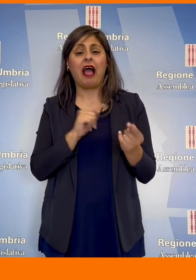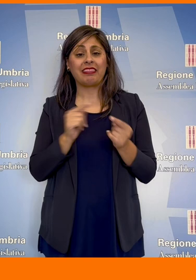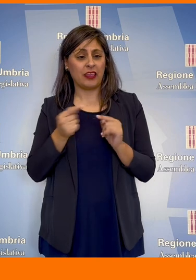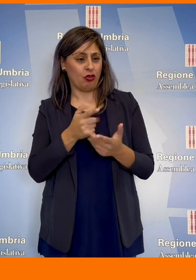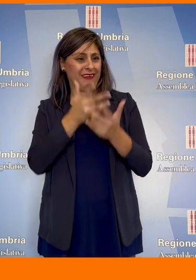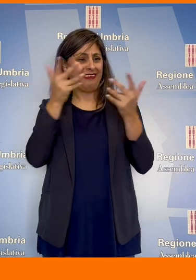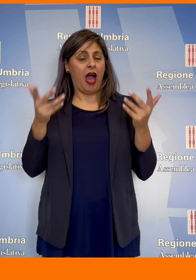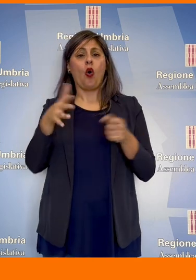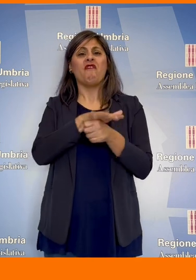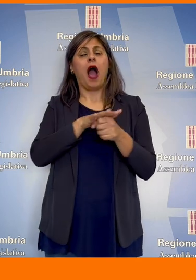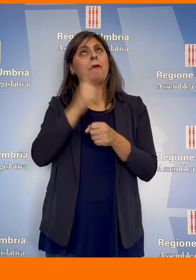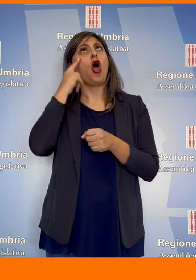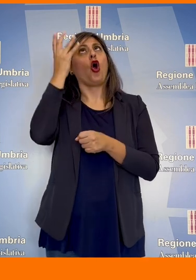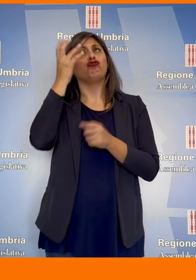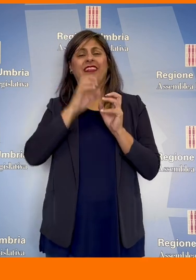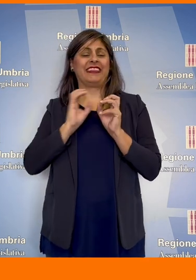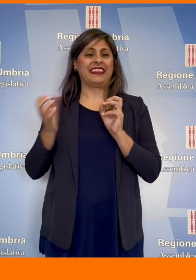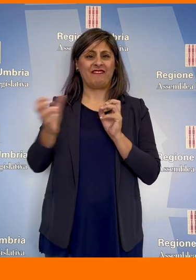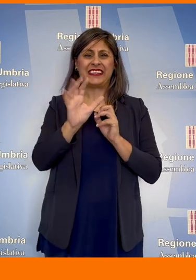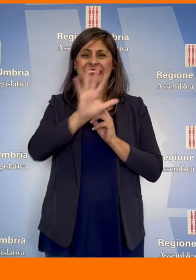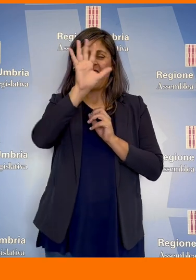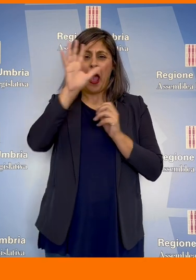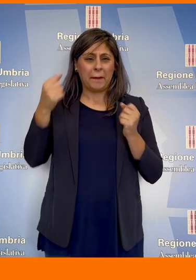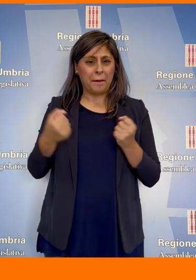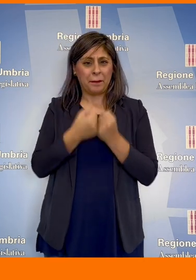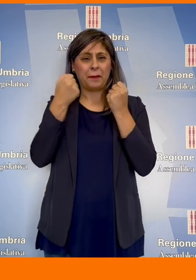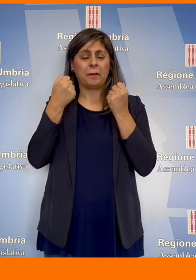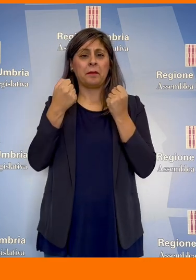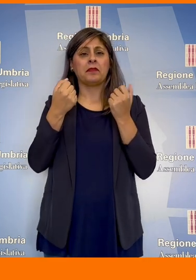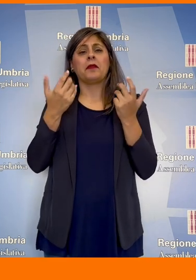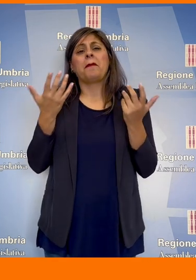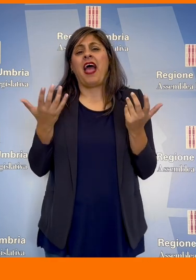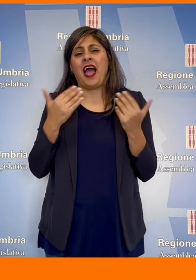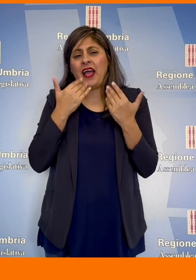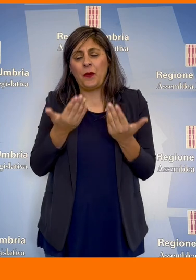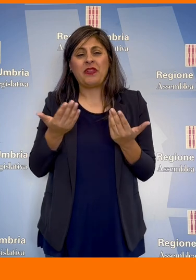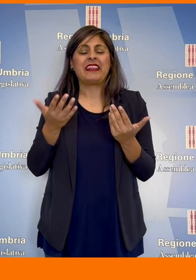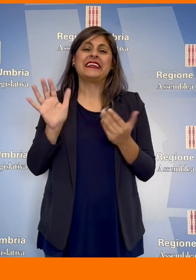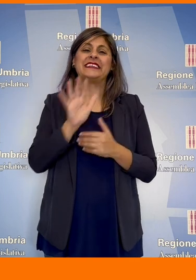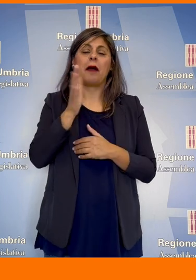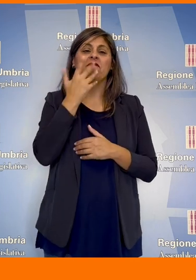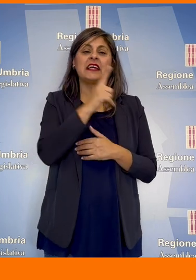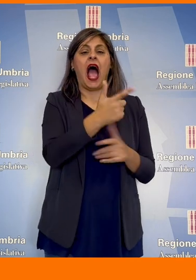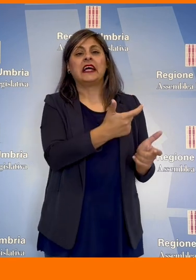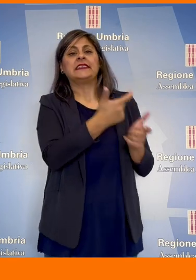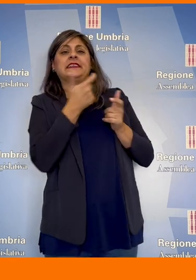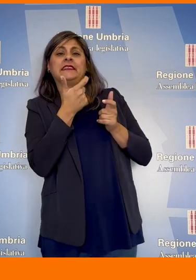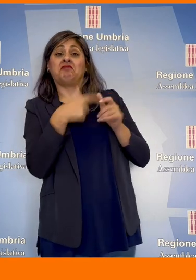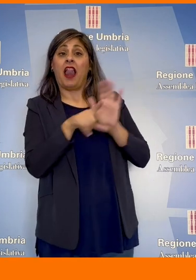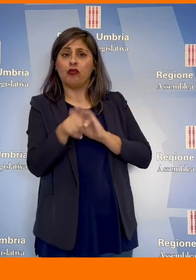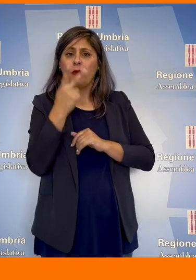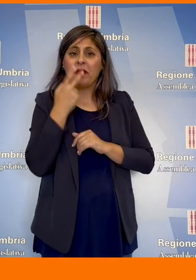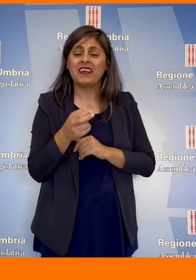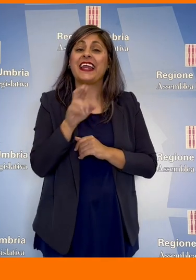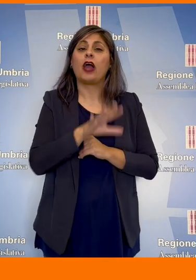emergere concetti di famiglia diversi e apparentemente inconciliabili. Appare sterile il tentativo di imporsi. La legge